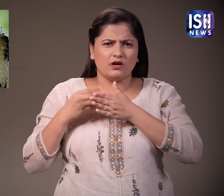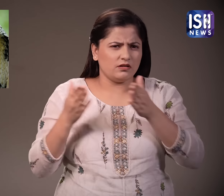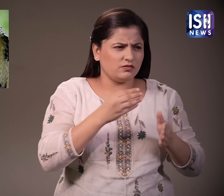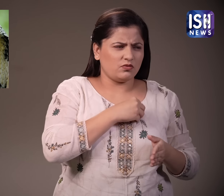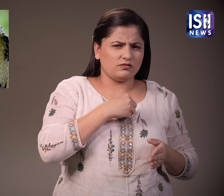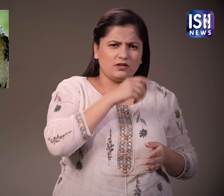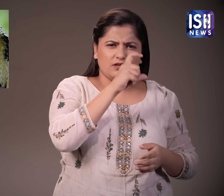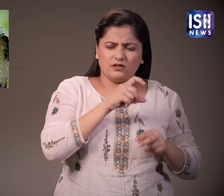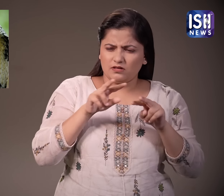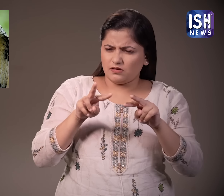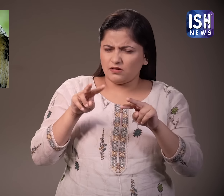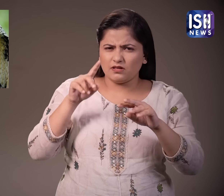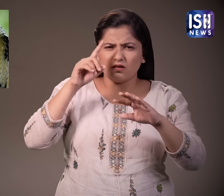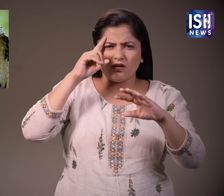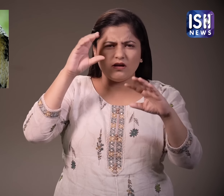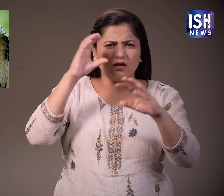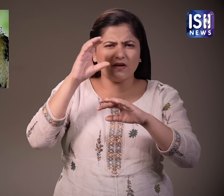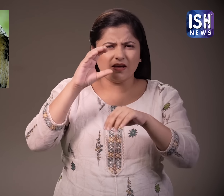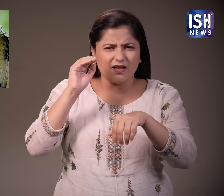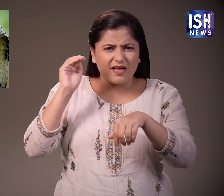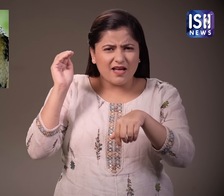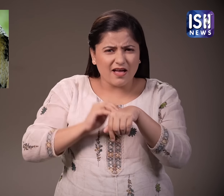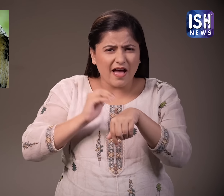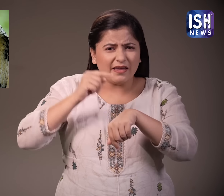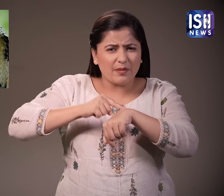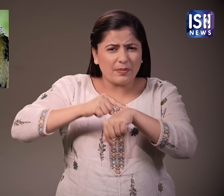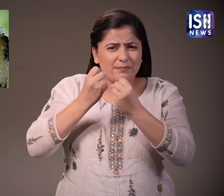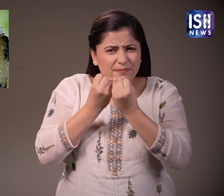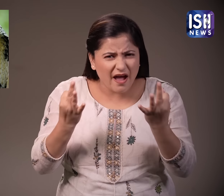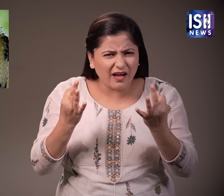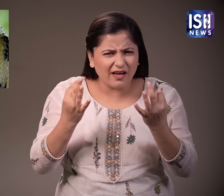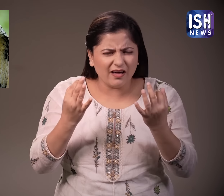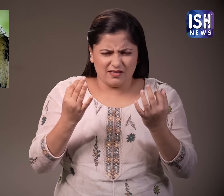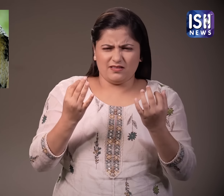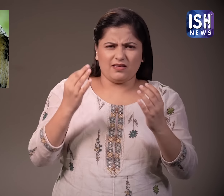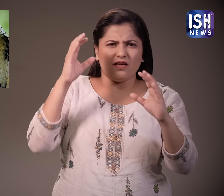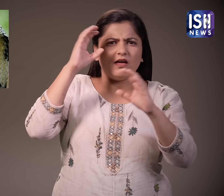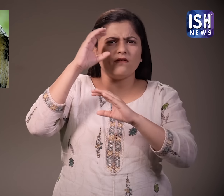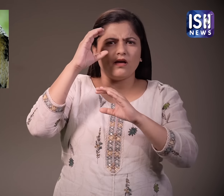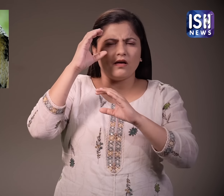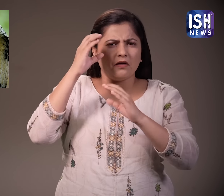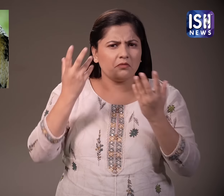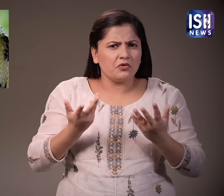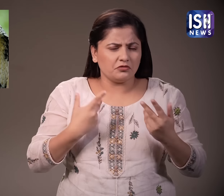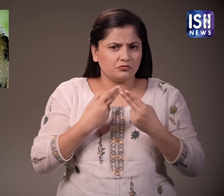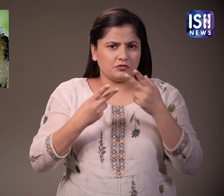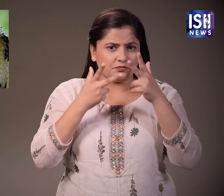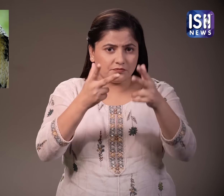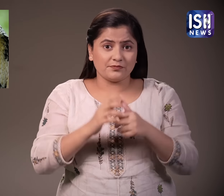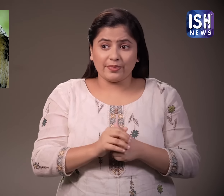पास जा रहा था दॉक्टर असमंजस में था कि उसे इतनी बार साप कैसे काट सकता है मैं आपको इसके बारे में बता